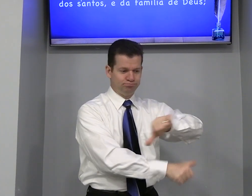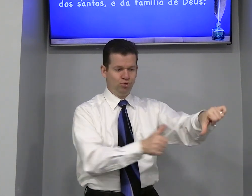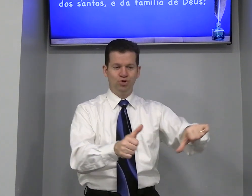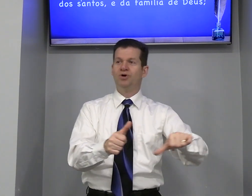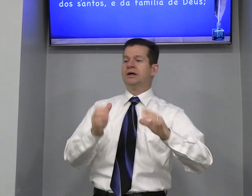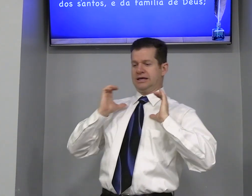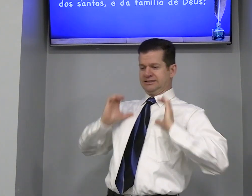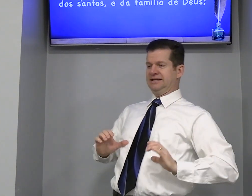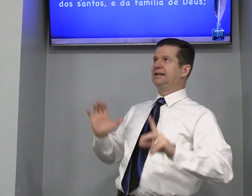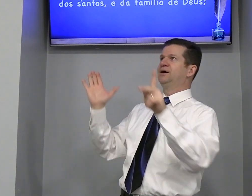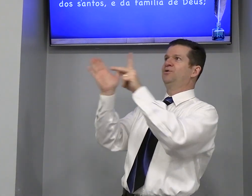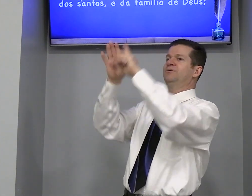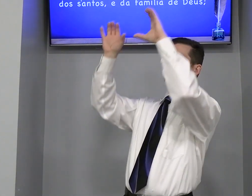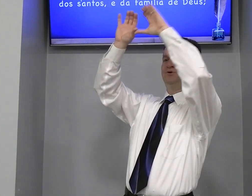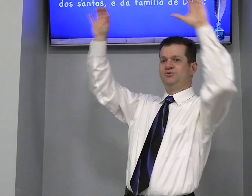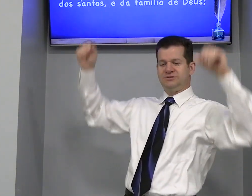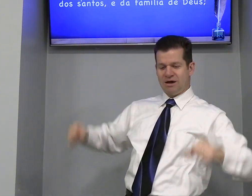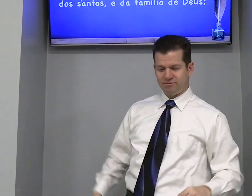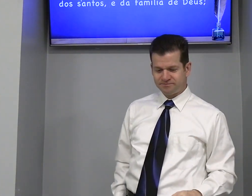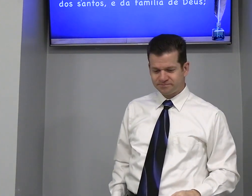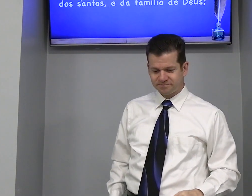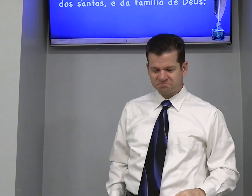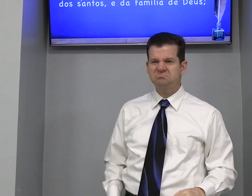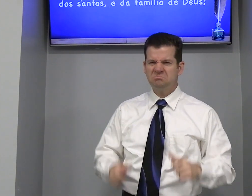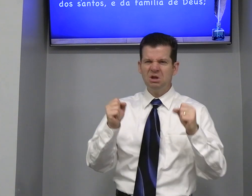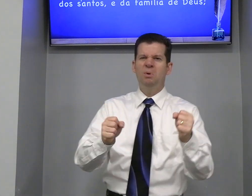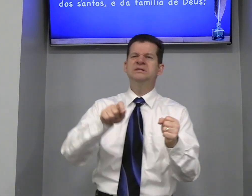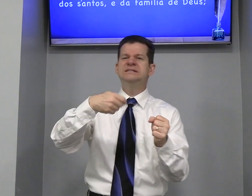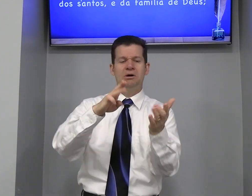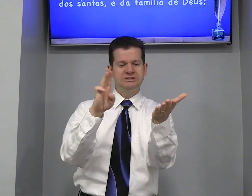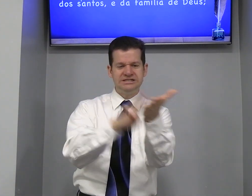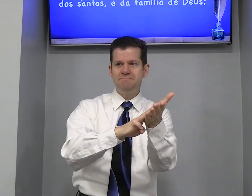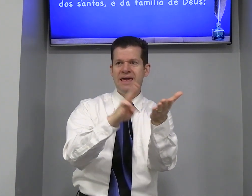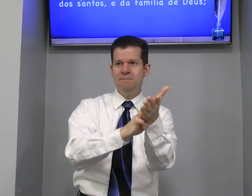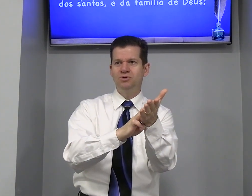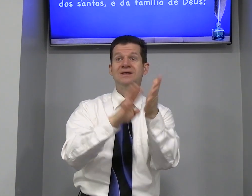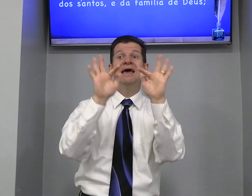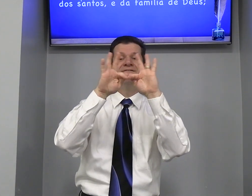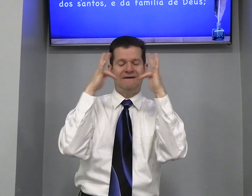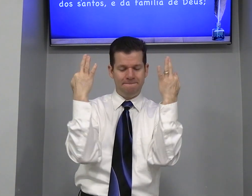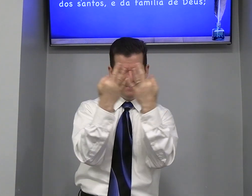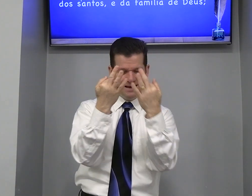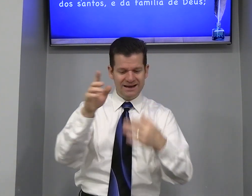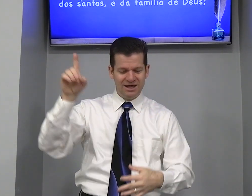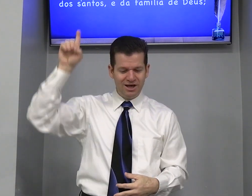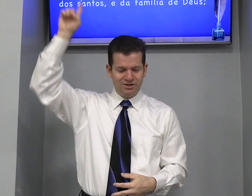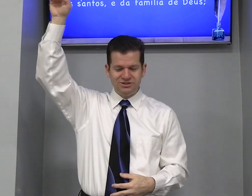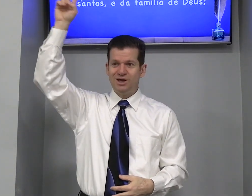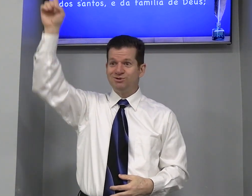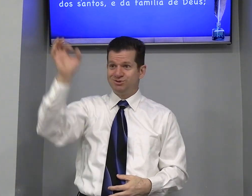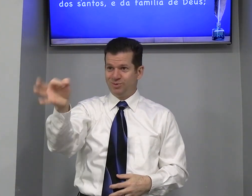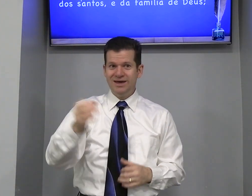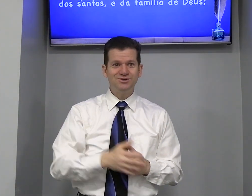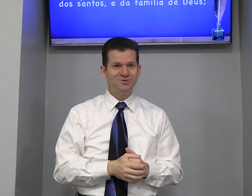mudou Cidadão Do céu Pode ser Membro Família De Deus Não é isso?